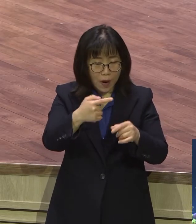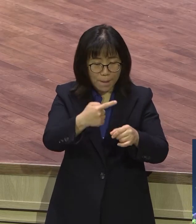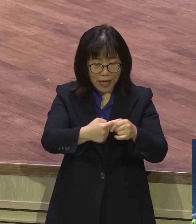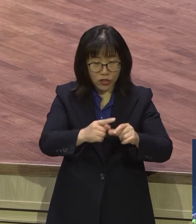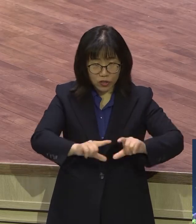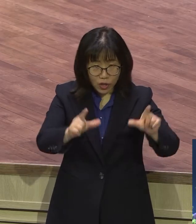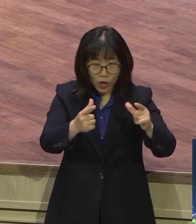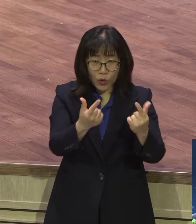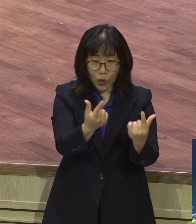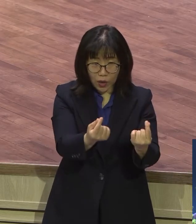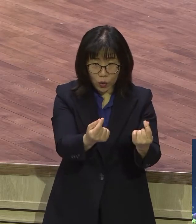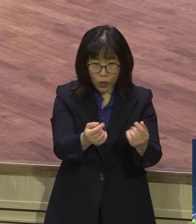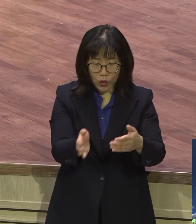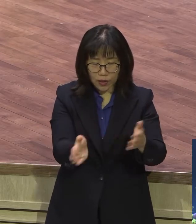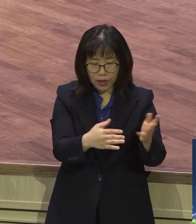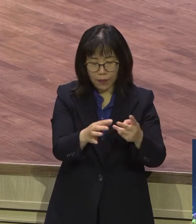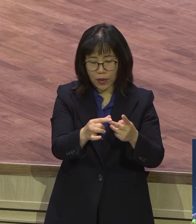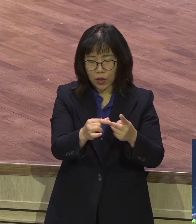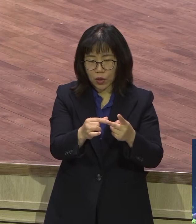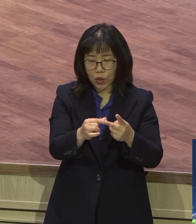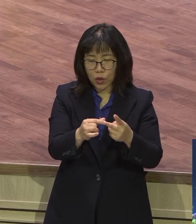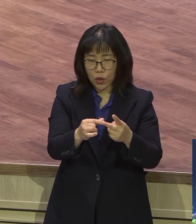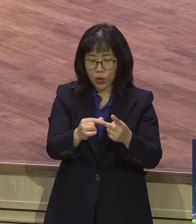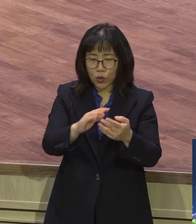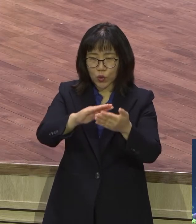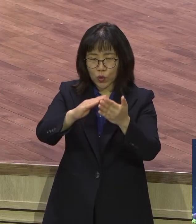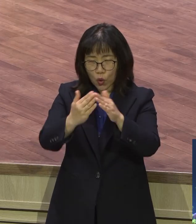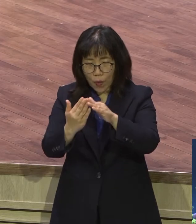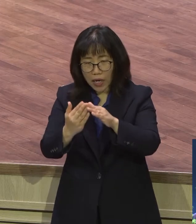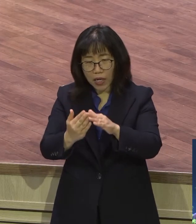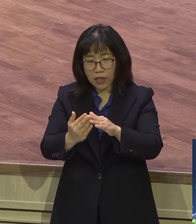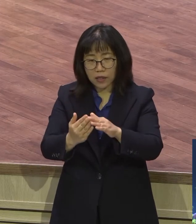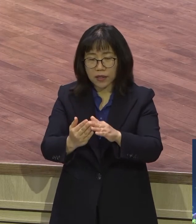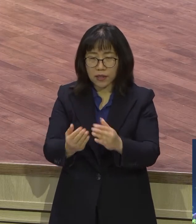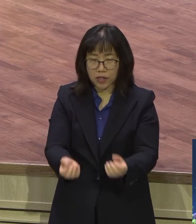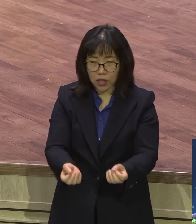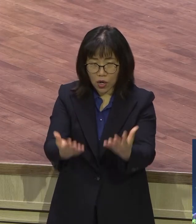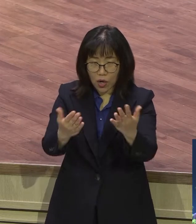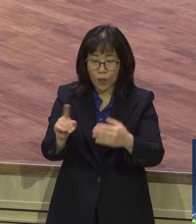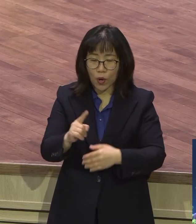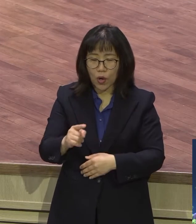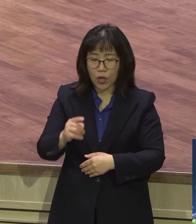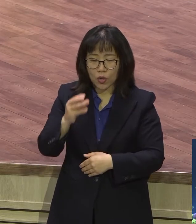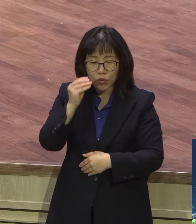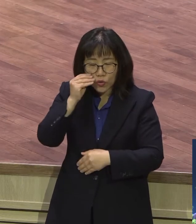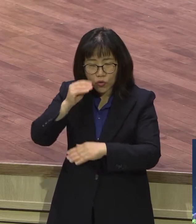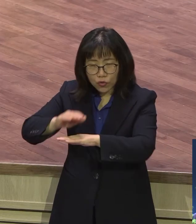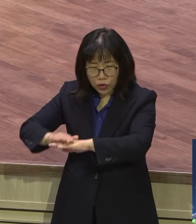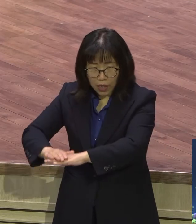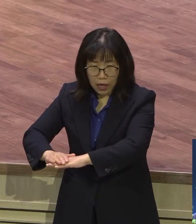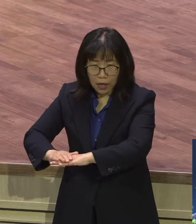기념하는 초막절을 하는 수장절이 있어요. 가장 먼저 나오는 것이 6월절 이라고 하는